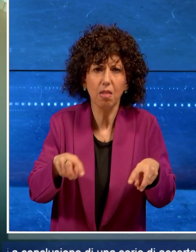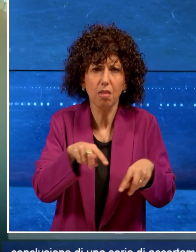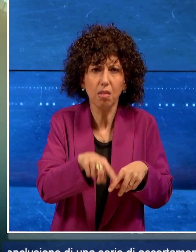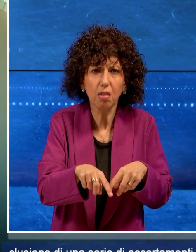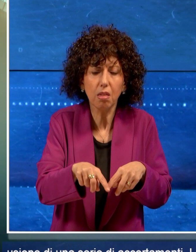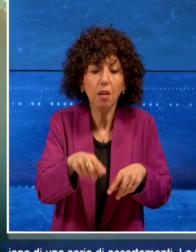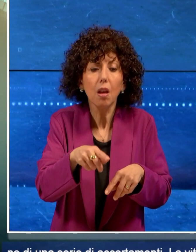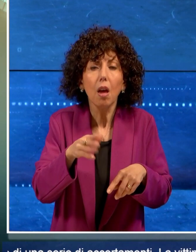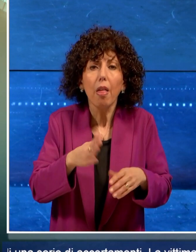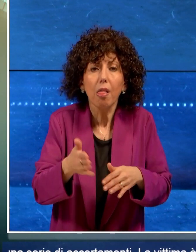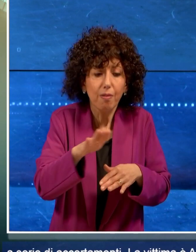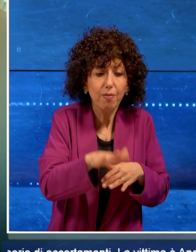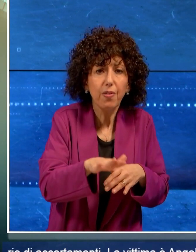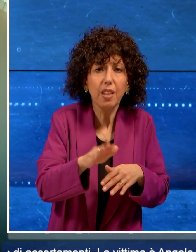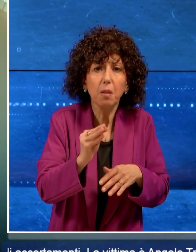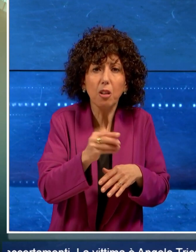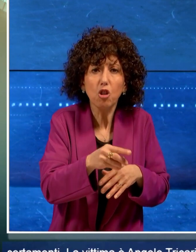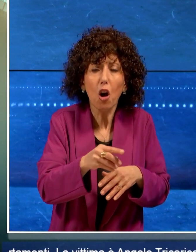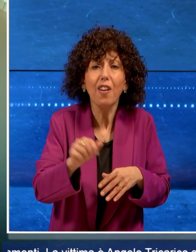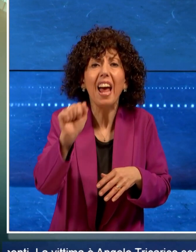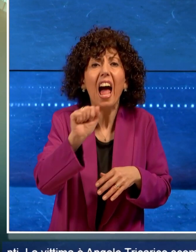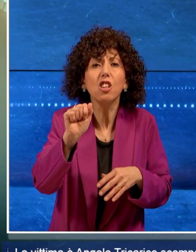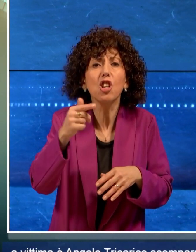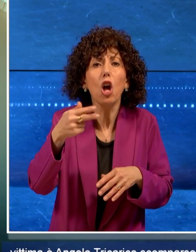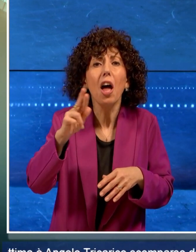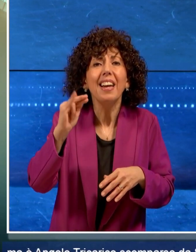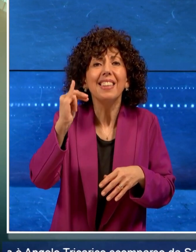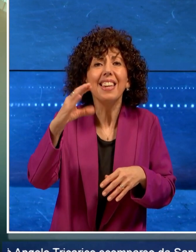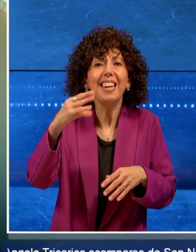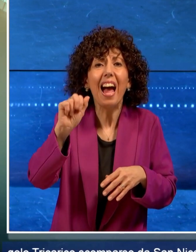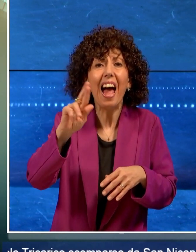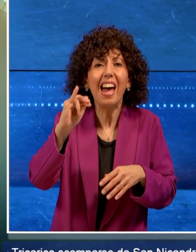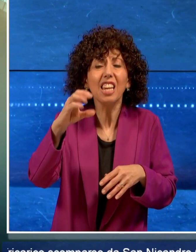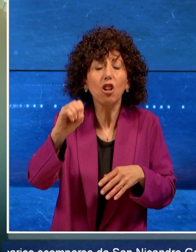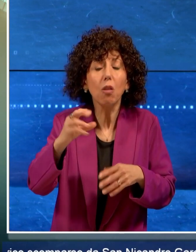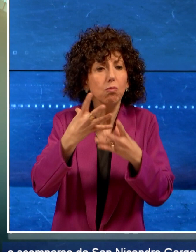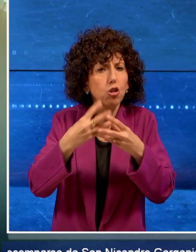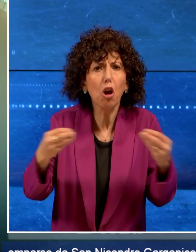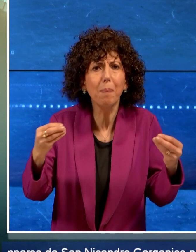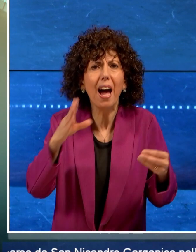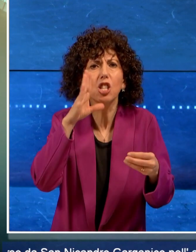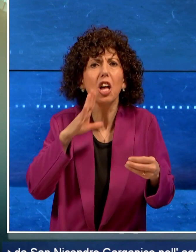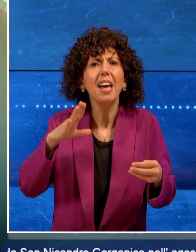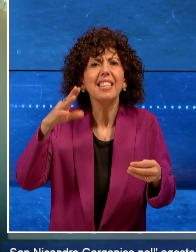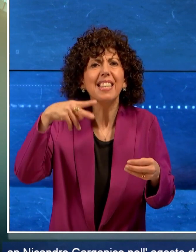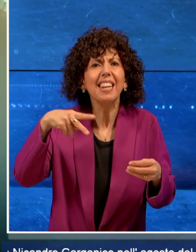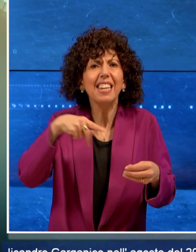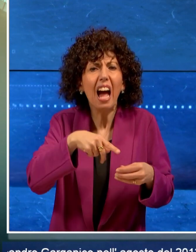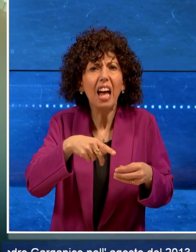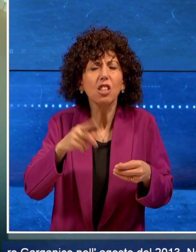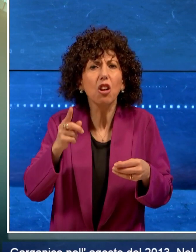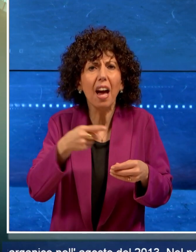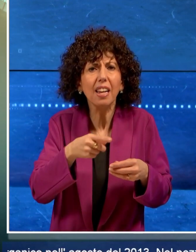La vittima è Angelo Tricarico scomparso da San Nicandro Garganico ad